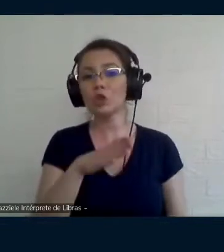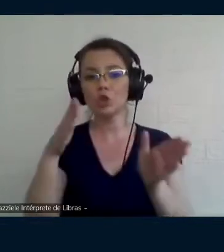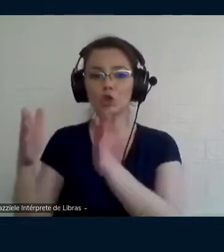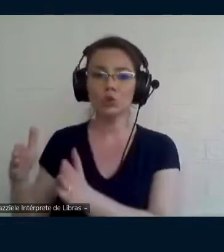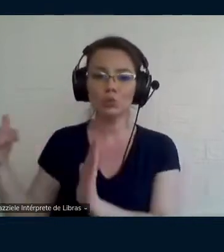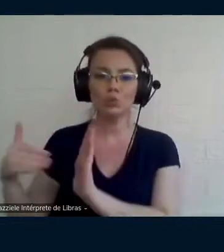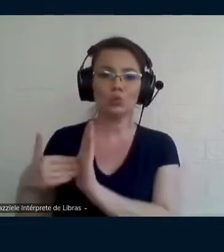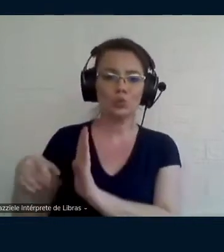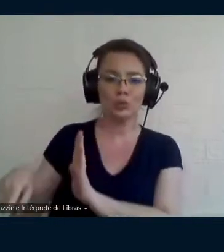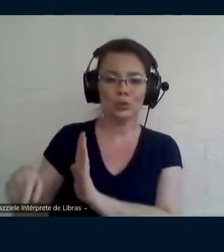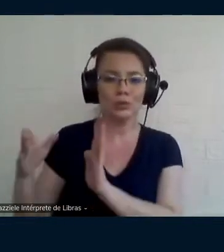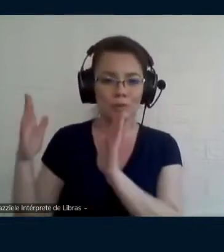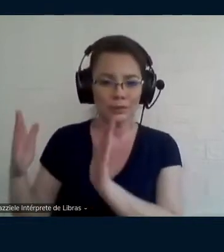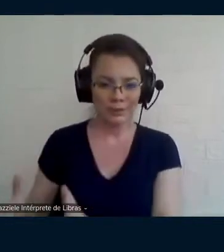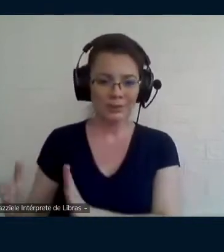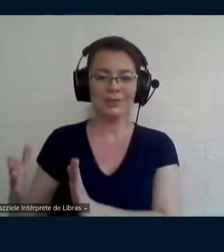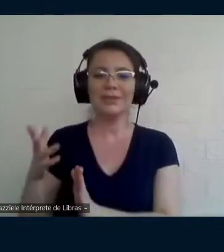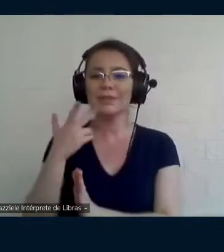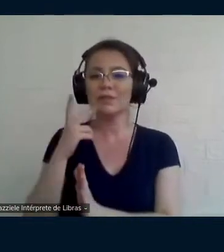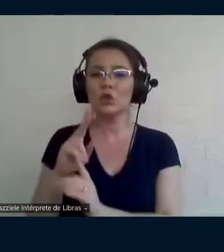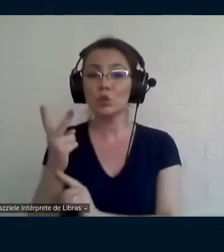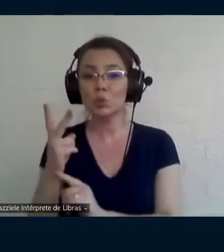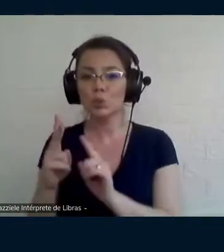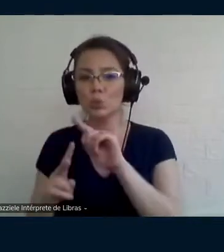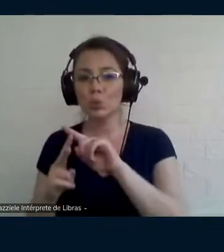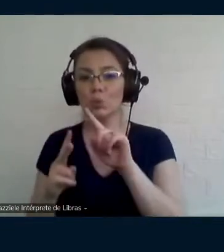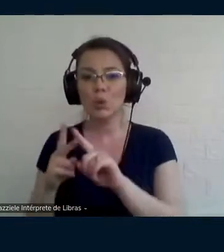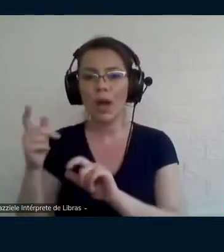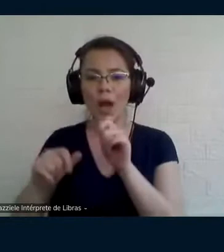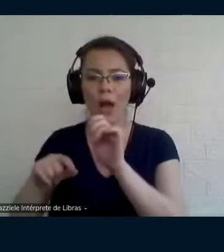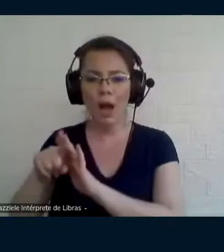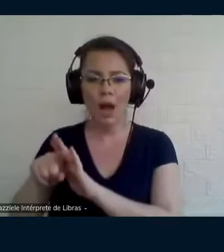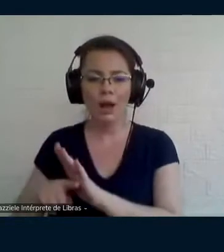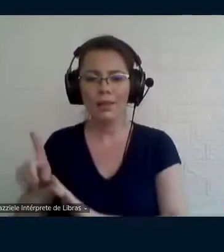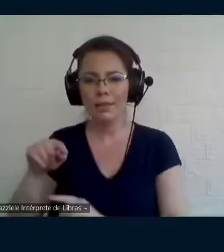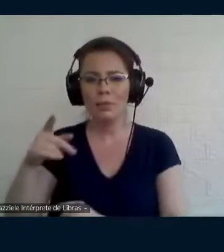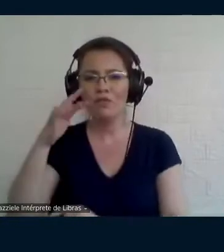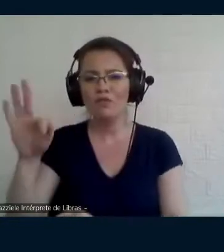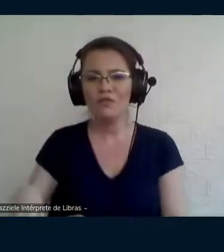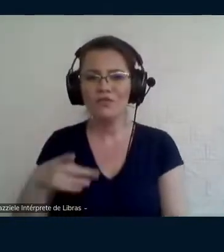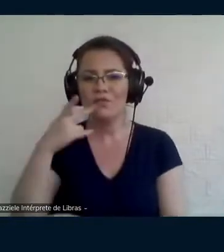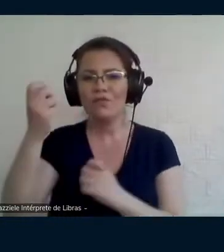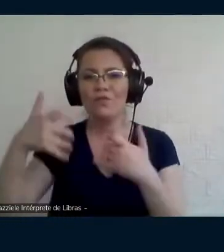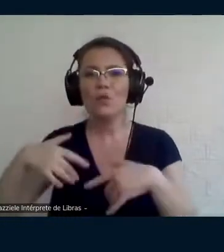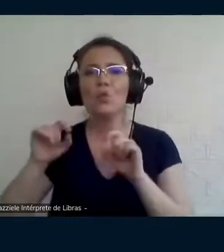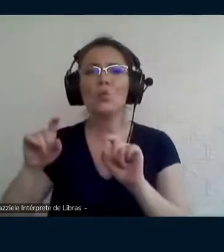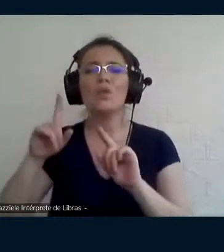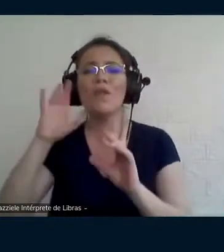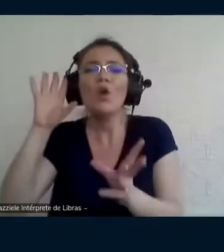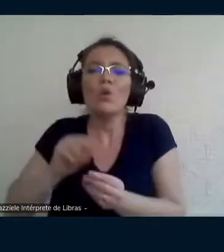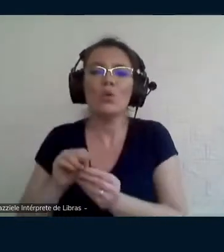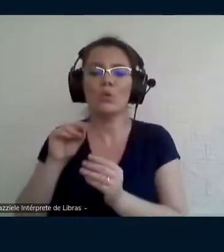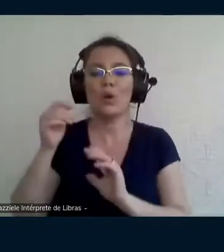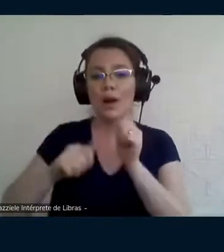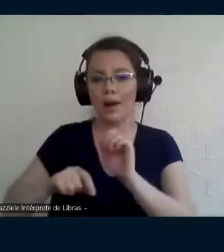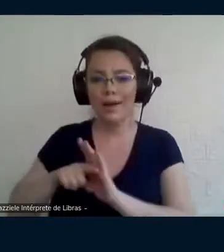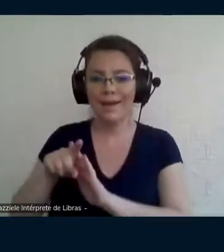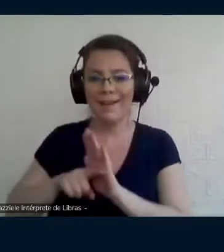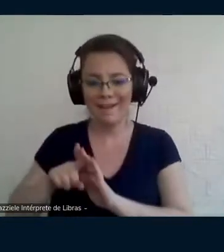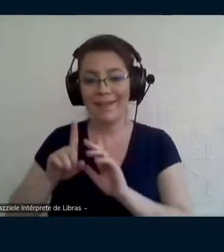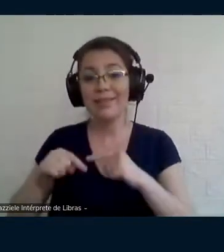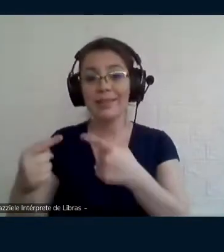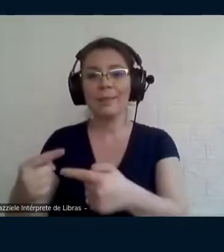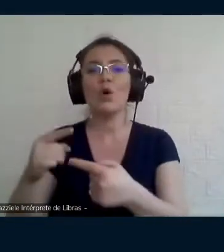final que você coloca lá no texto, depois eu até queria que você falasse o você colocou, as conclusões, as análises e depois as